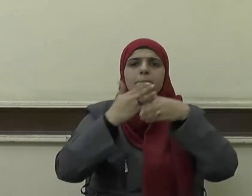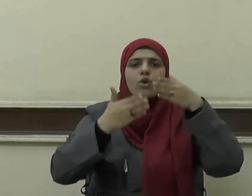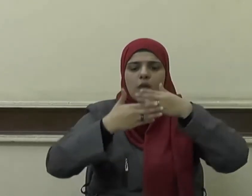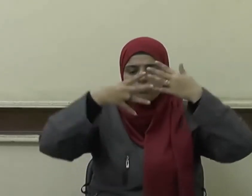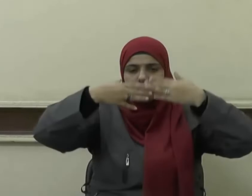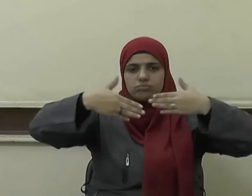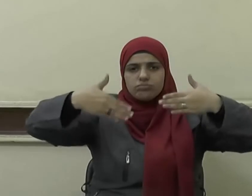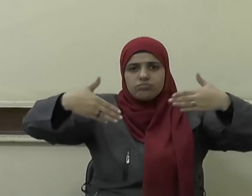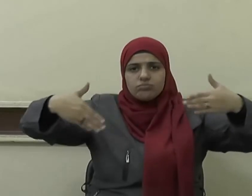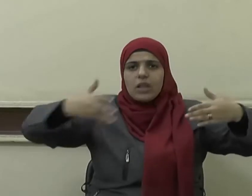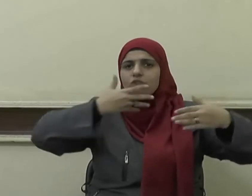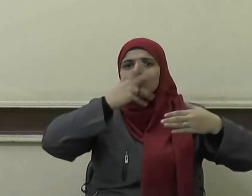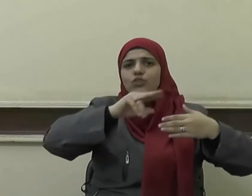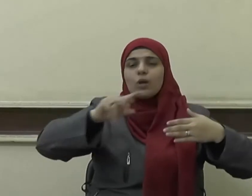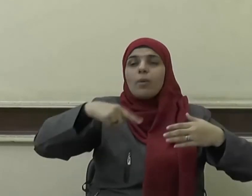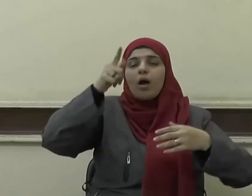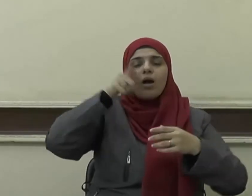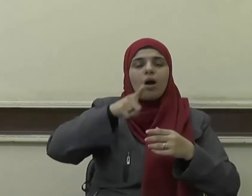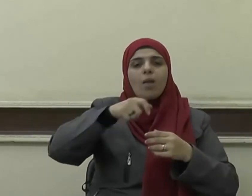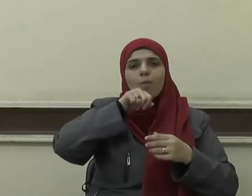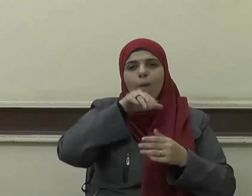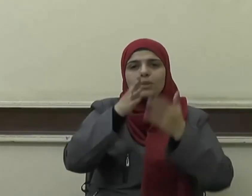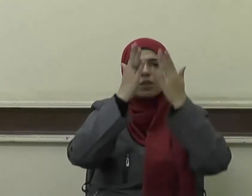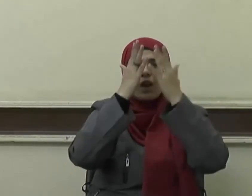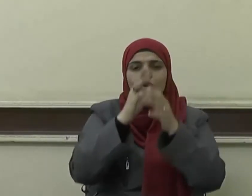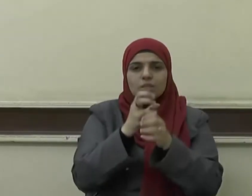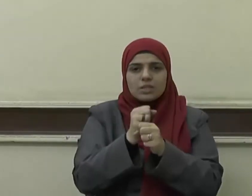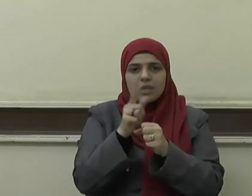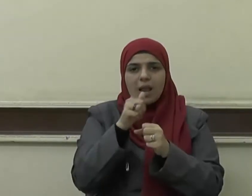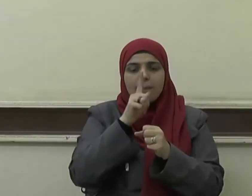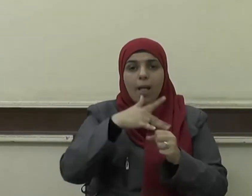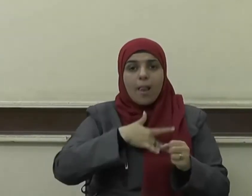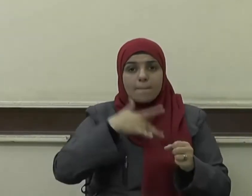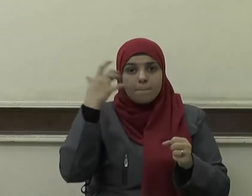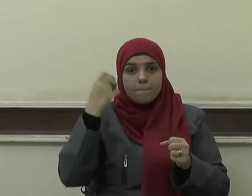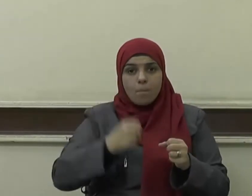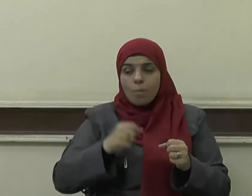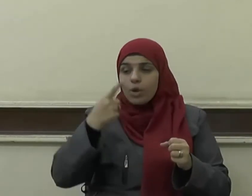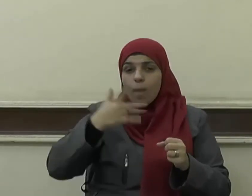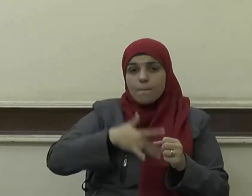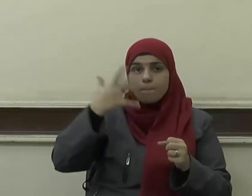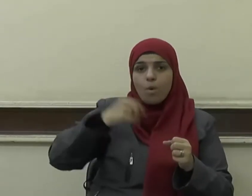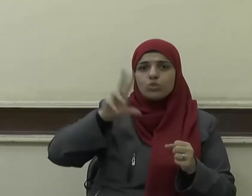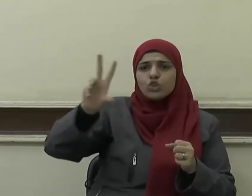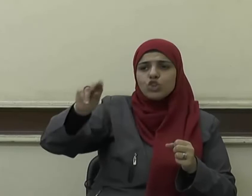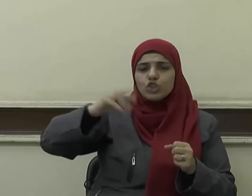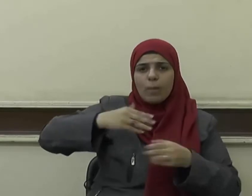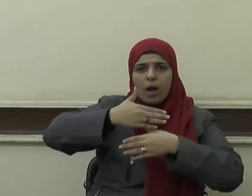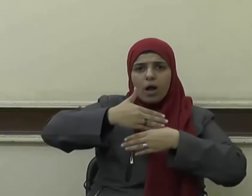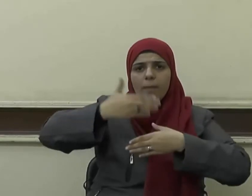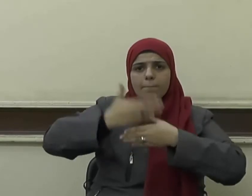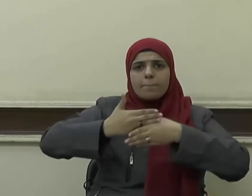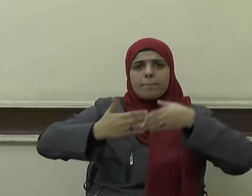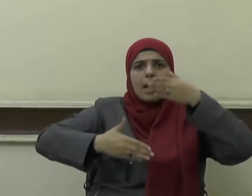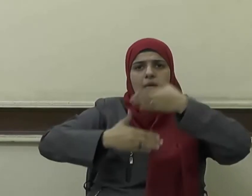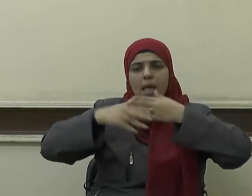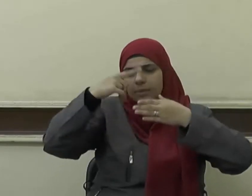المؤمن للمؤمن كالبنيان يشد بعضه بعضا وشبك بين